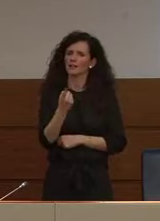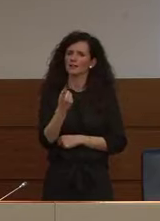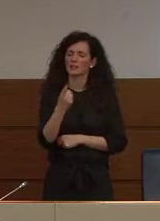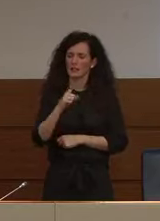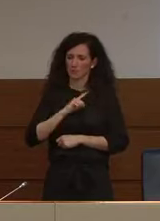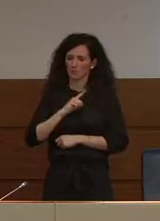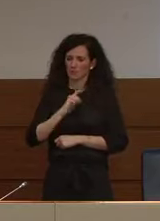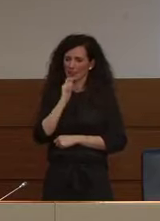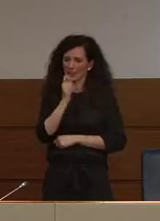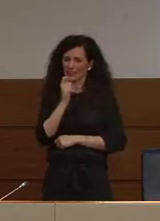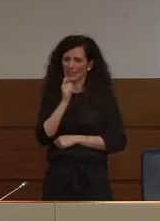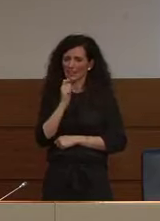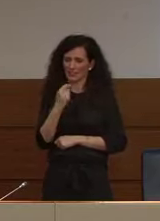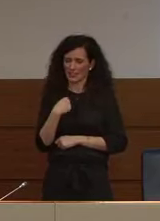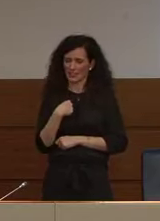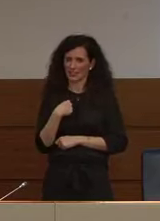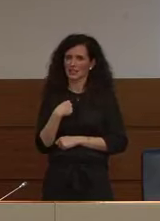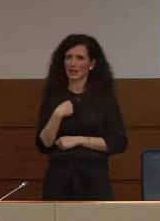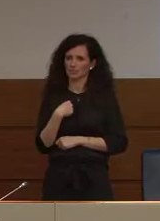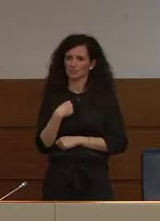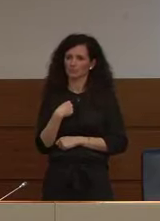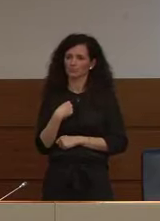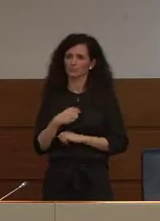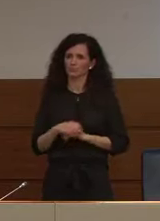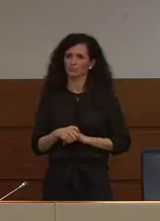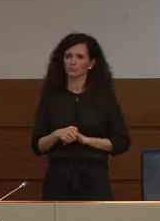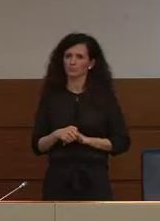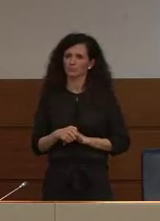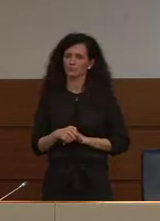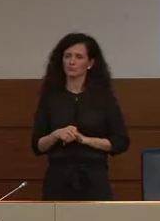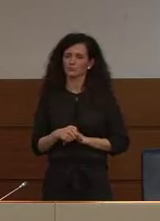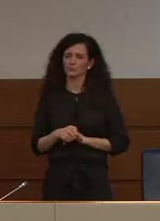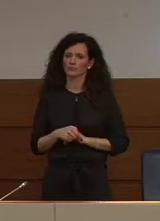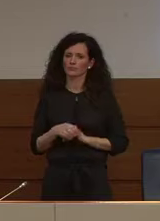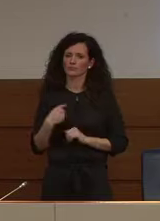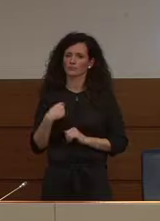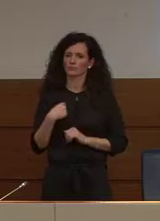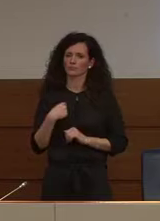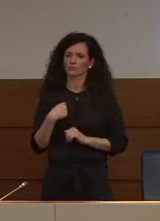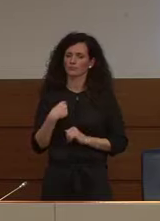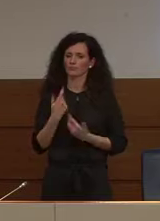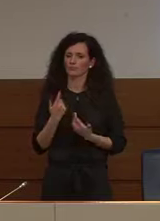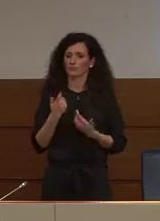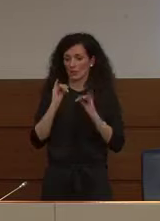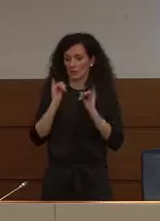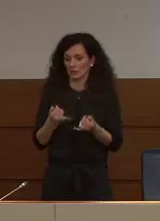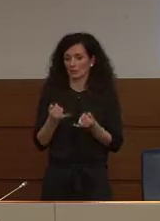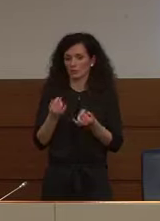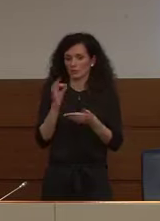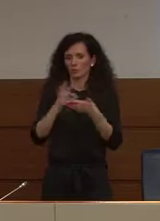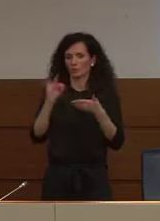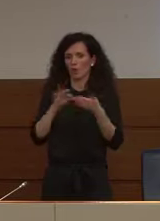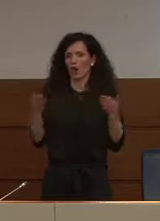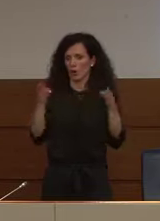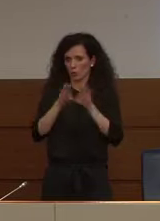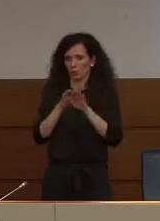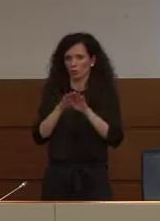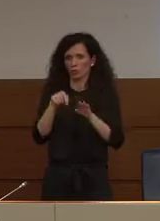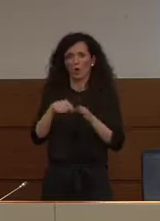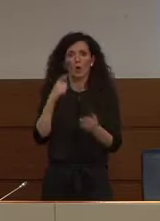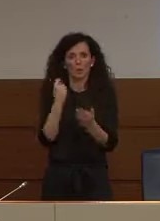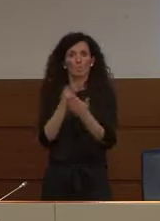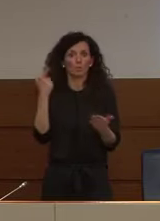intervista la misura ha certamente avuto la sua efficacia perché altrimenti avremmo